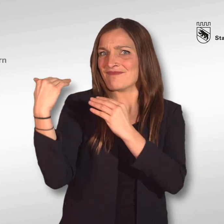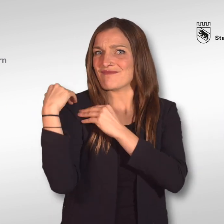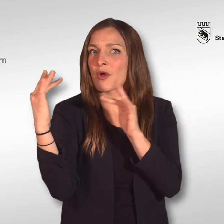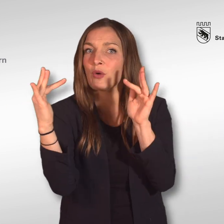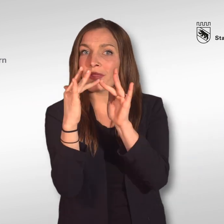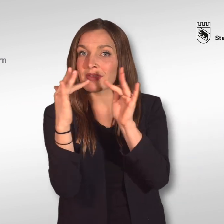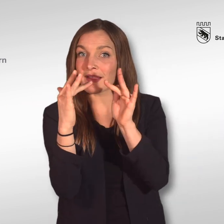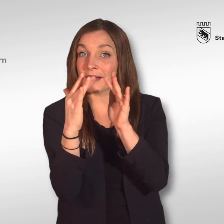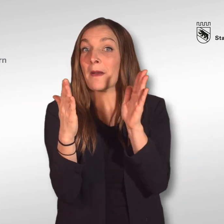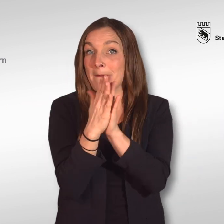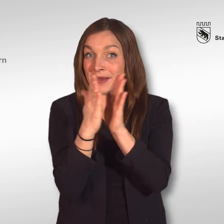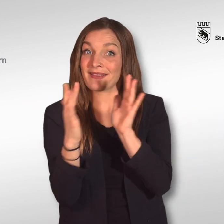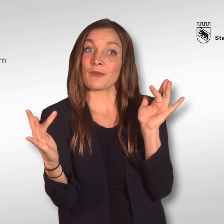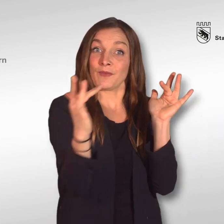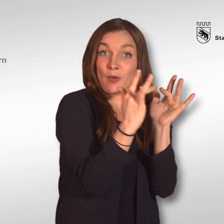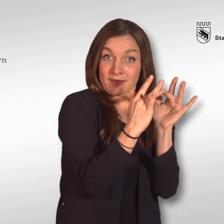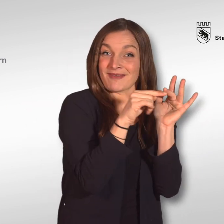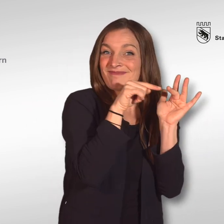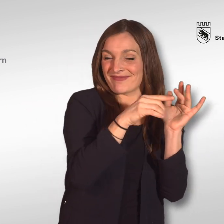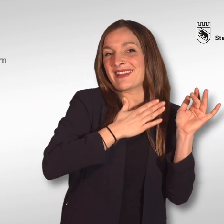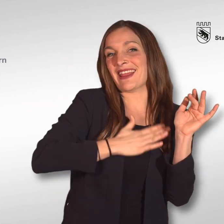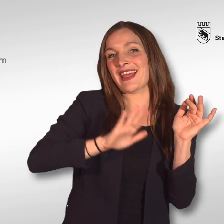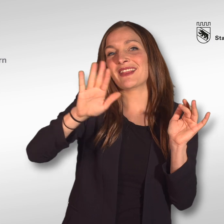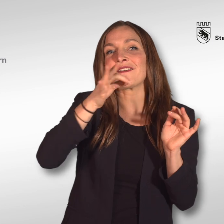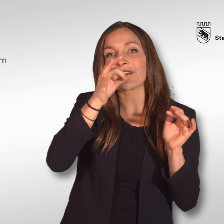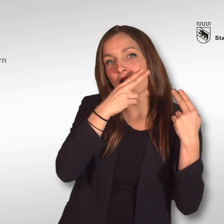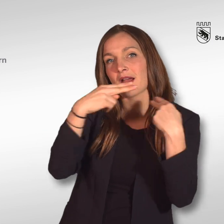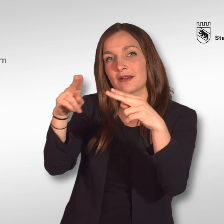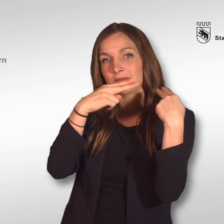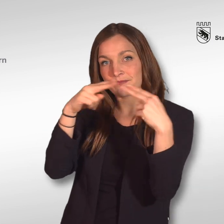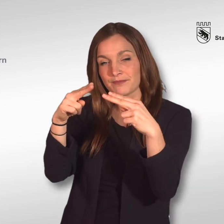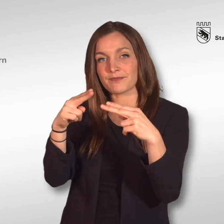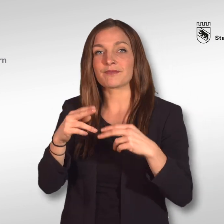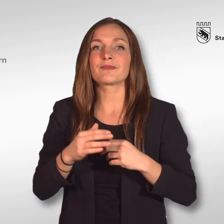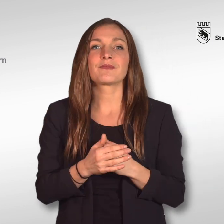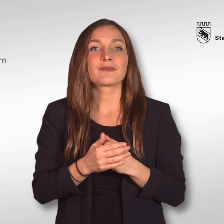Kontaktieren Sie uns, wenn Sie besondere Bedürfnisse haben oder Unterstützung benötigen.